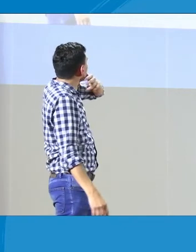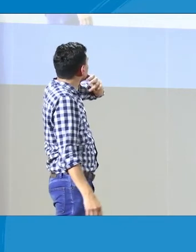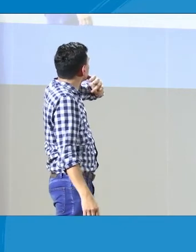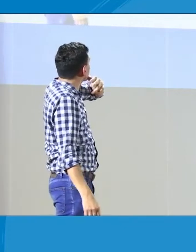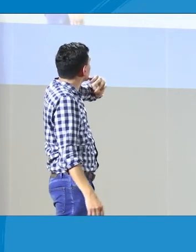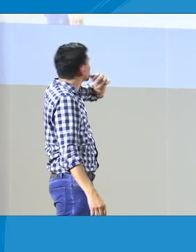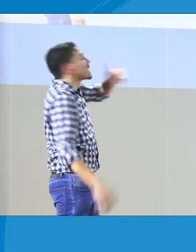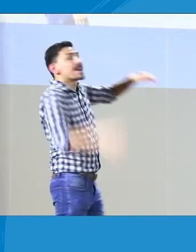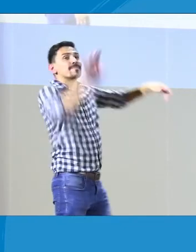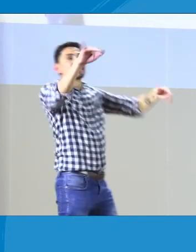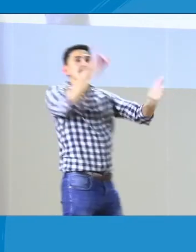1421.